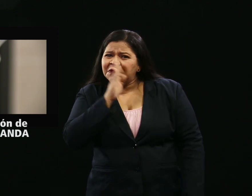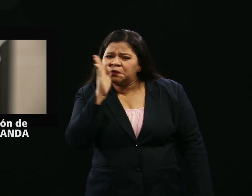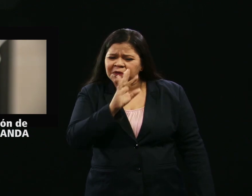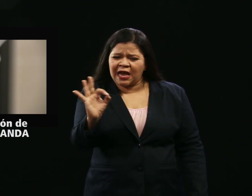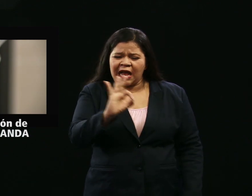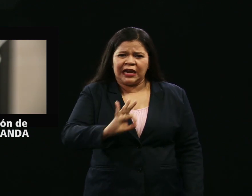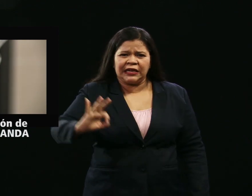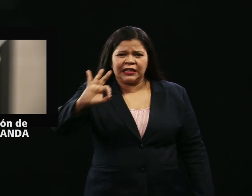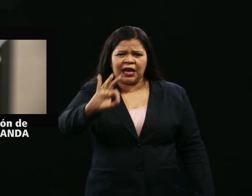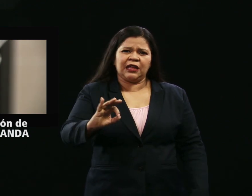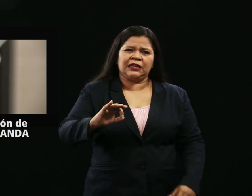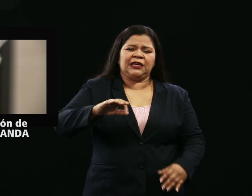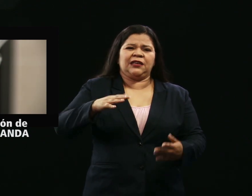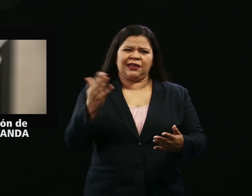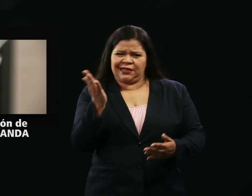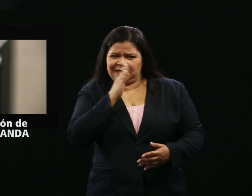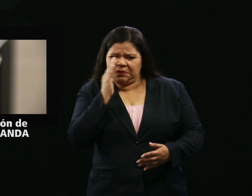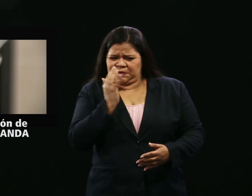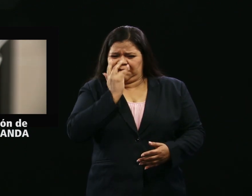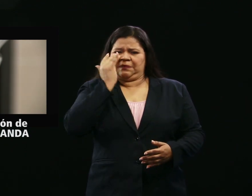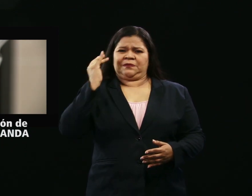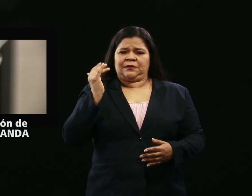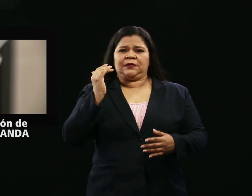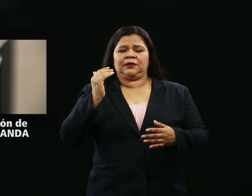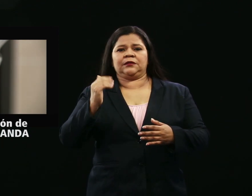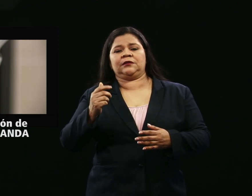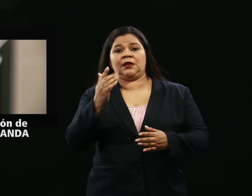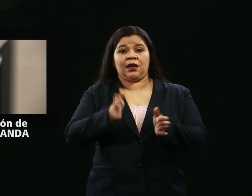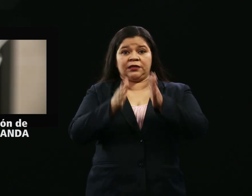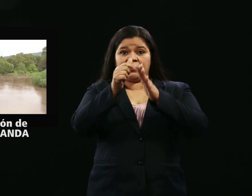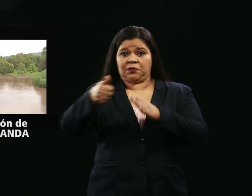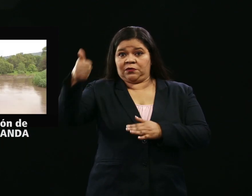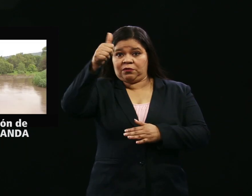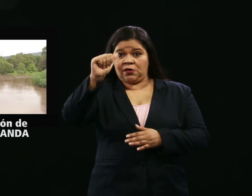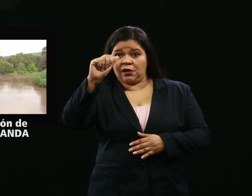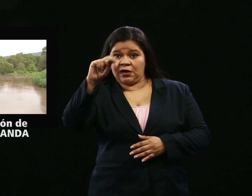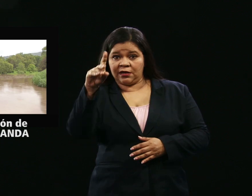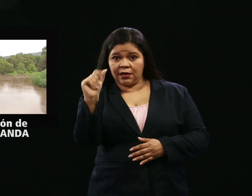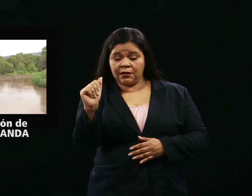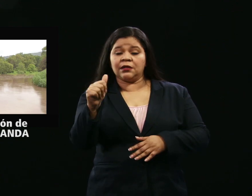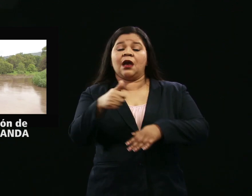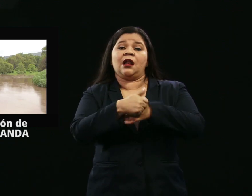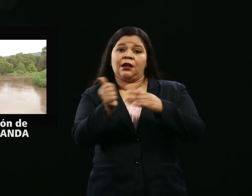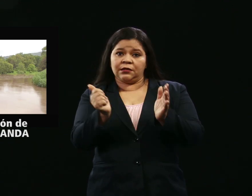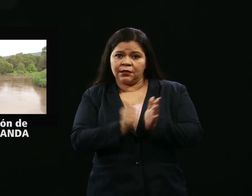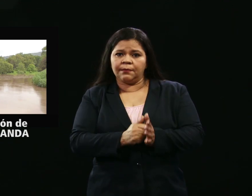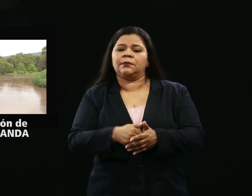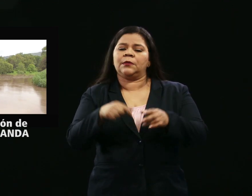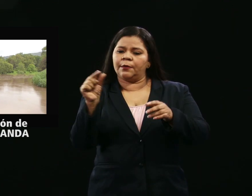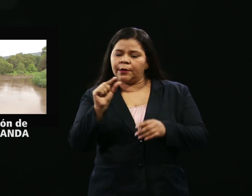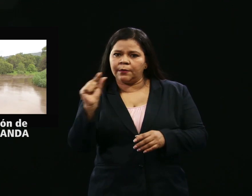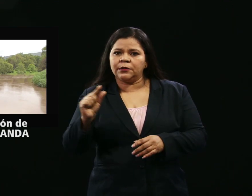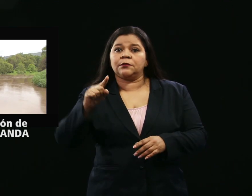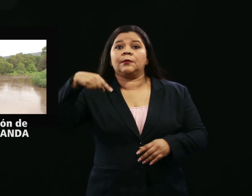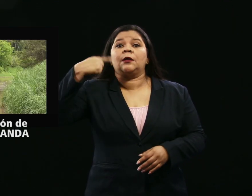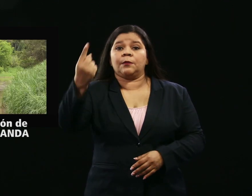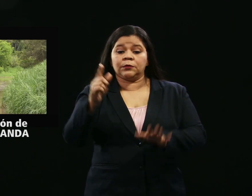forma irregular por la autoridad competente, el Pleno Legislativo autorizó interpelar el próximo 15 de febrero